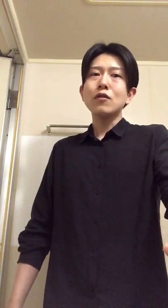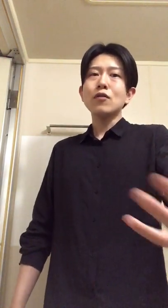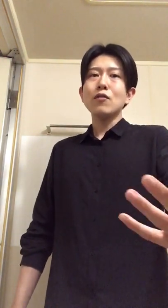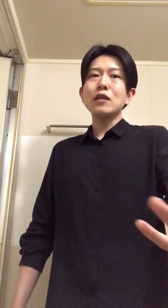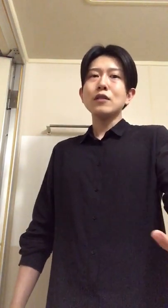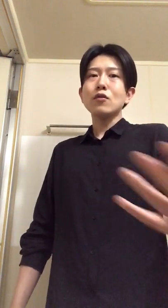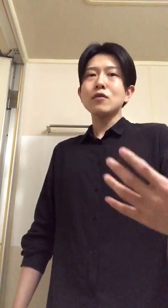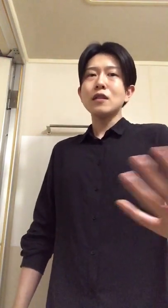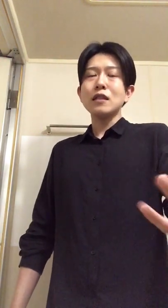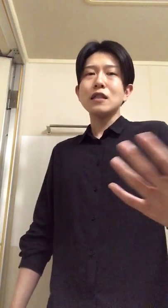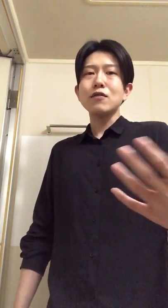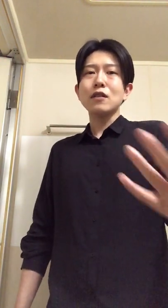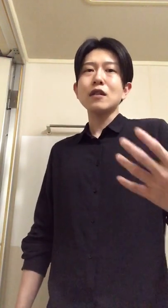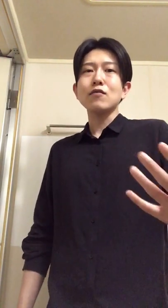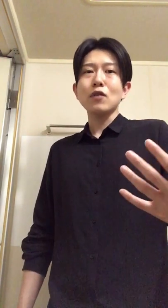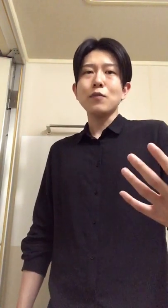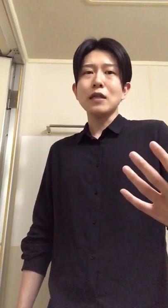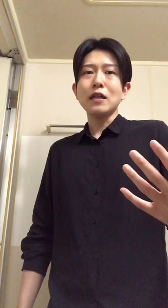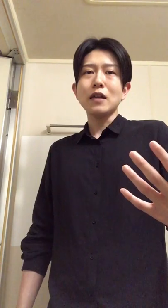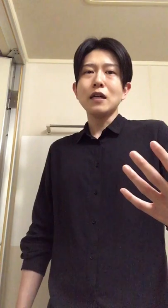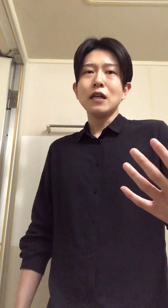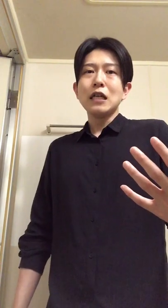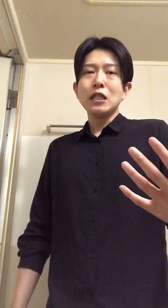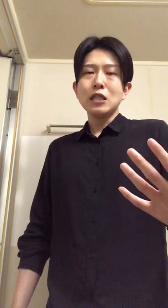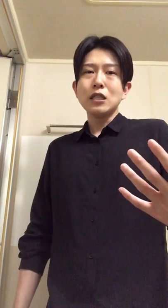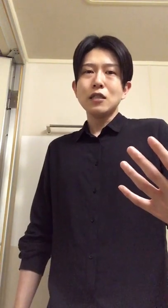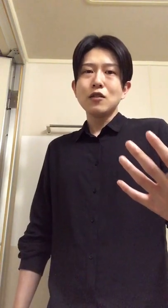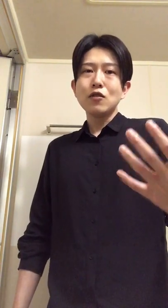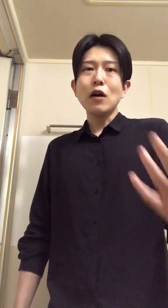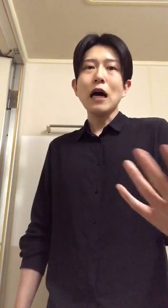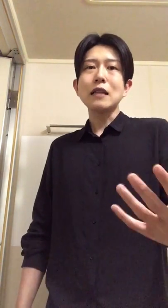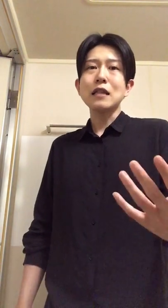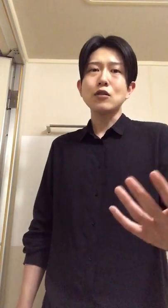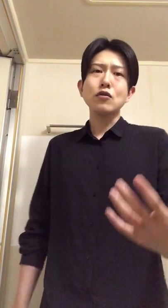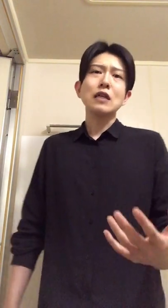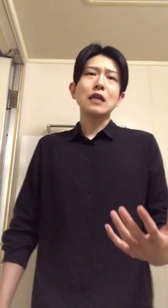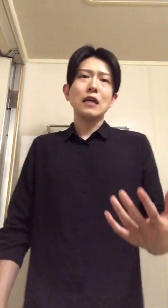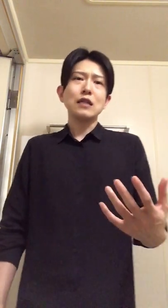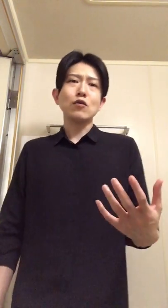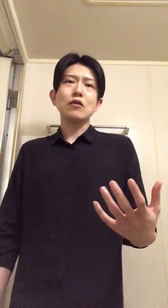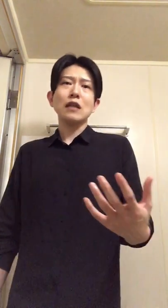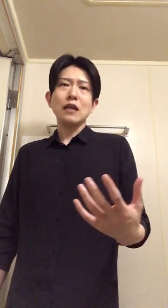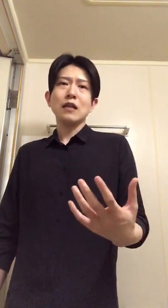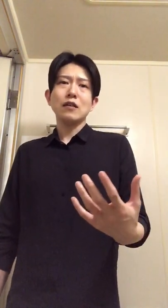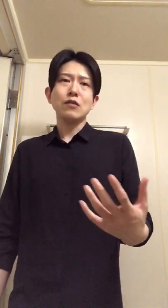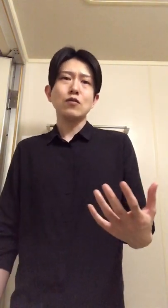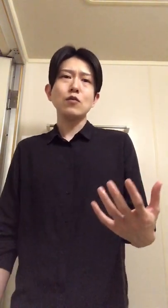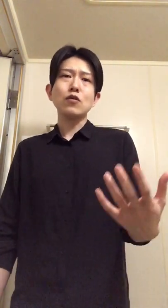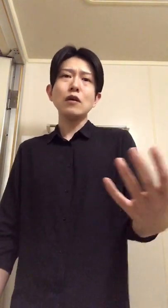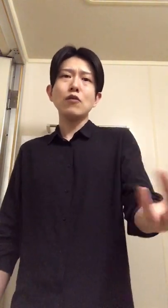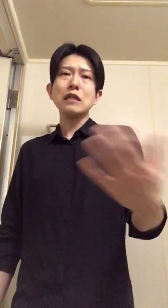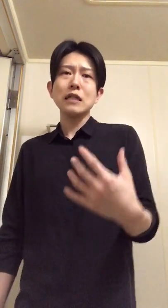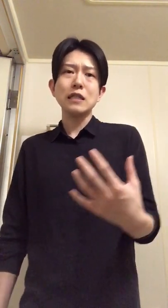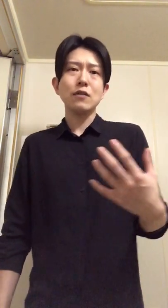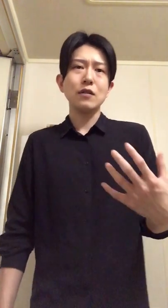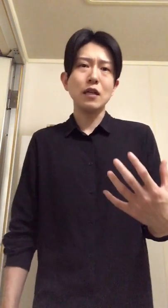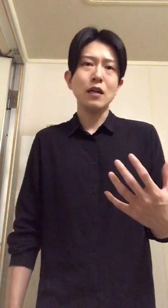俺にそんなに来てくれてるのかみたいなうんのはあったりするじゃんか人ってでもそれは俺だけじゃなくてさ